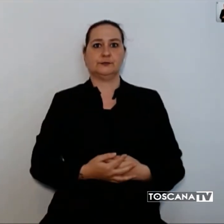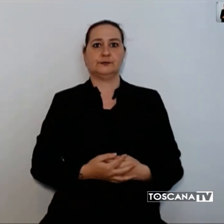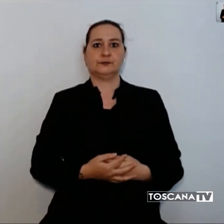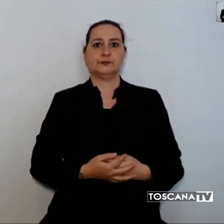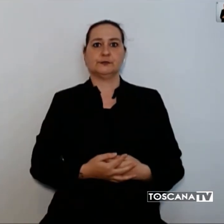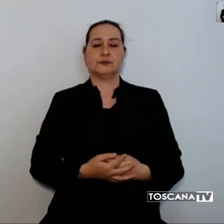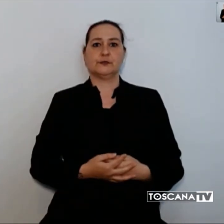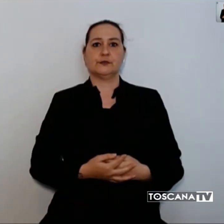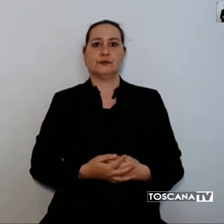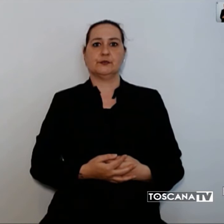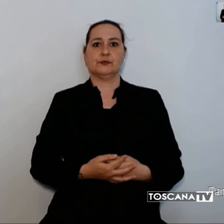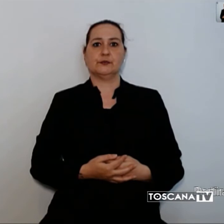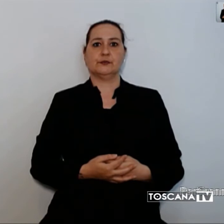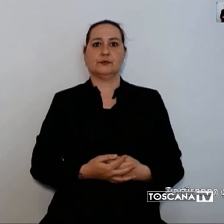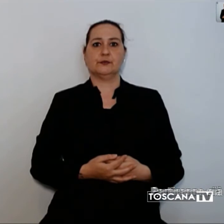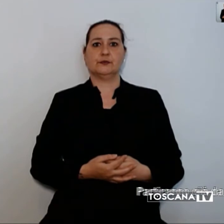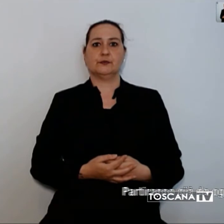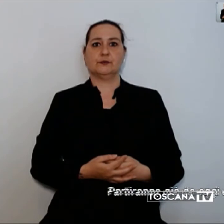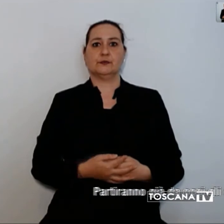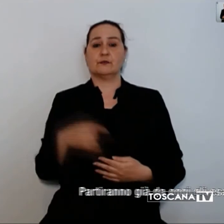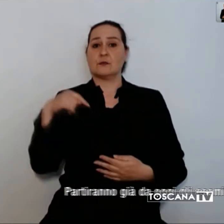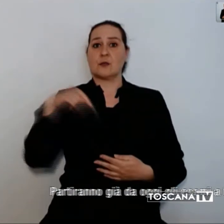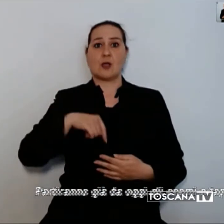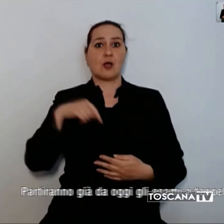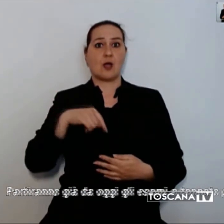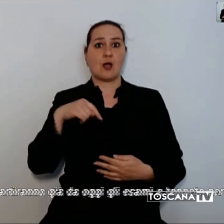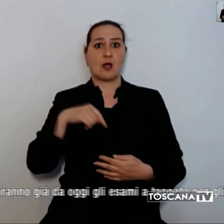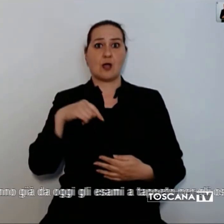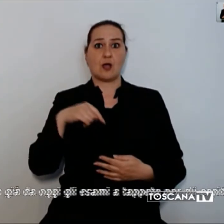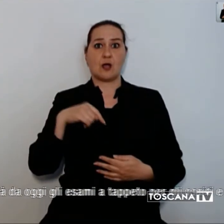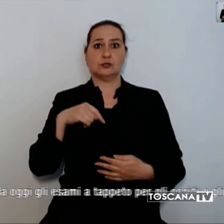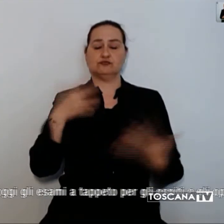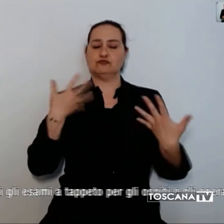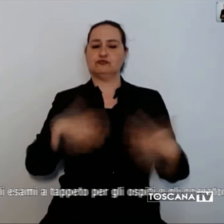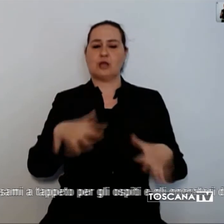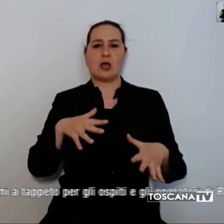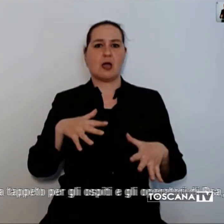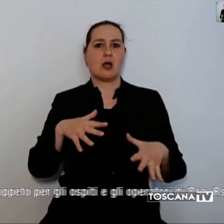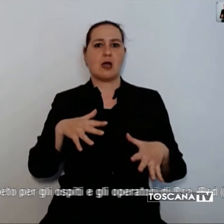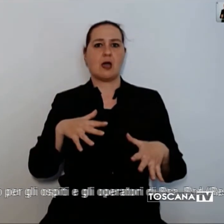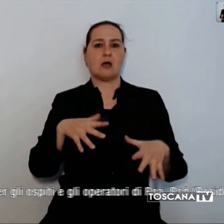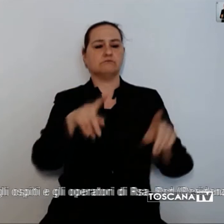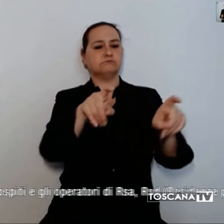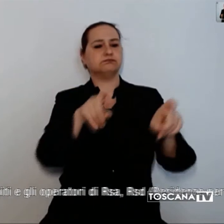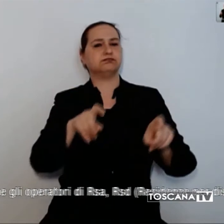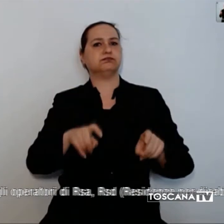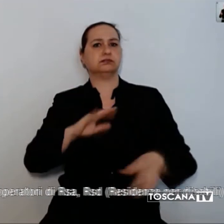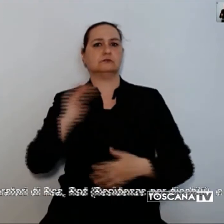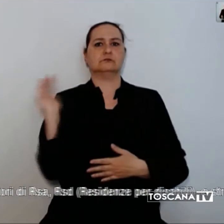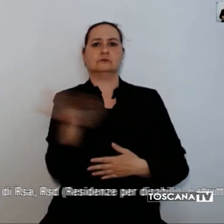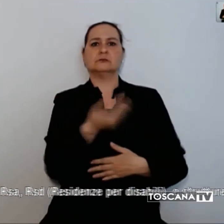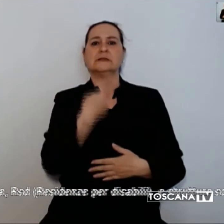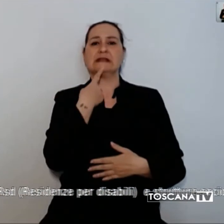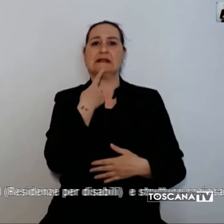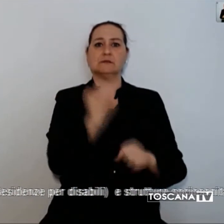Intanto partiranno già da oggi gli esami a tappeto per gli ospiti e gli operatori di